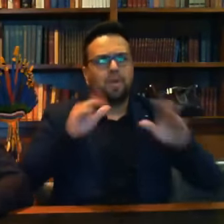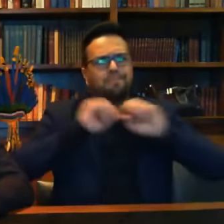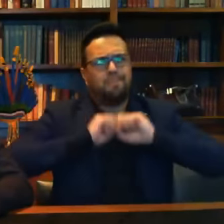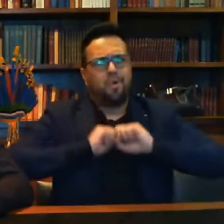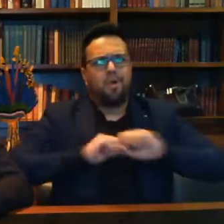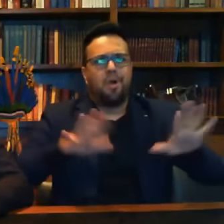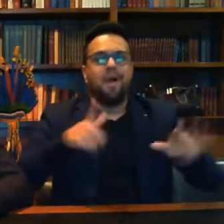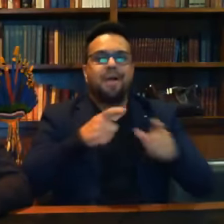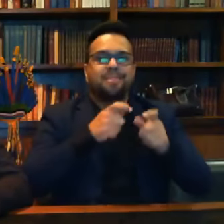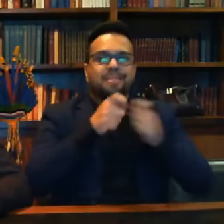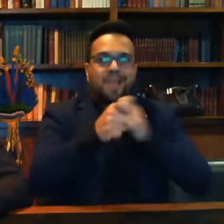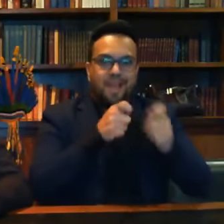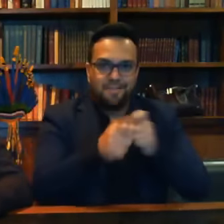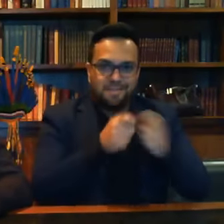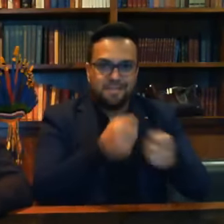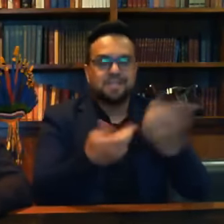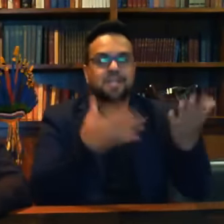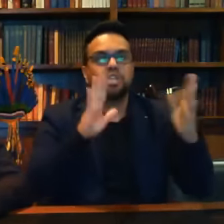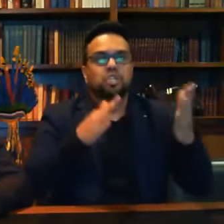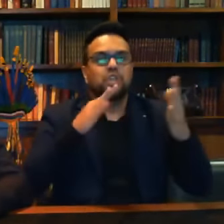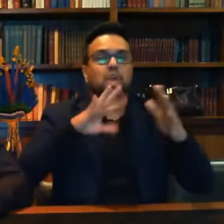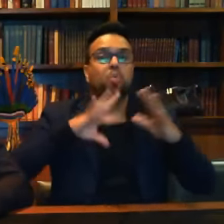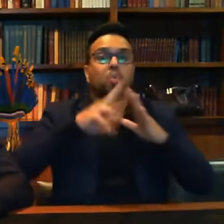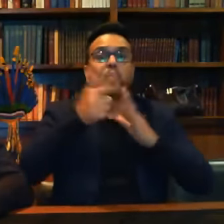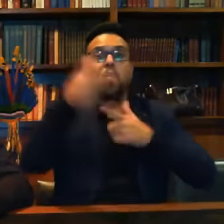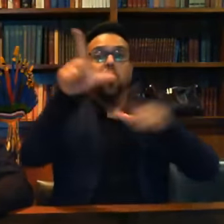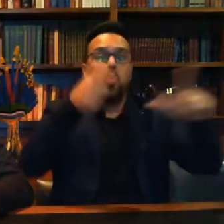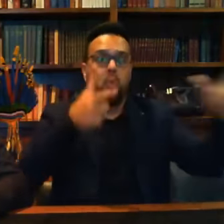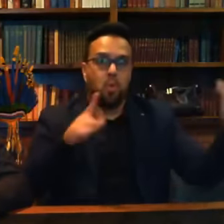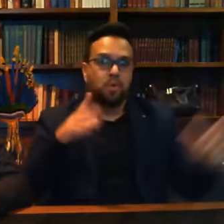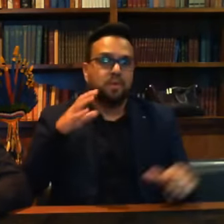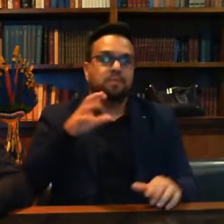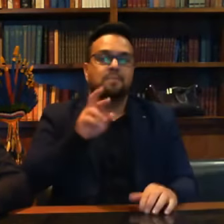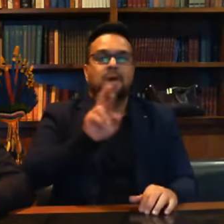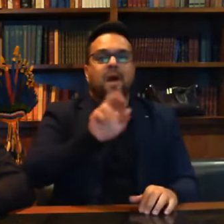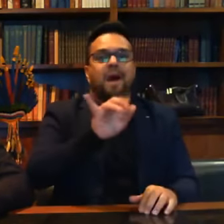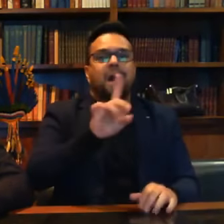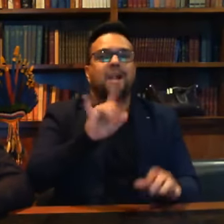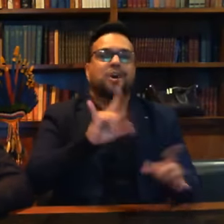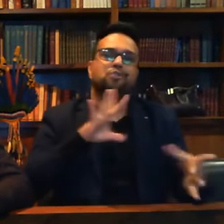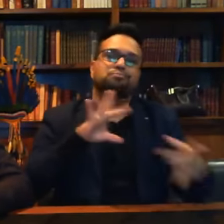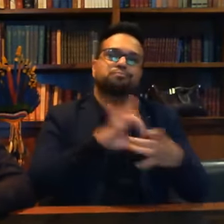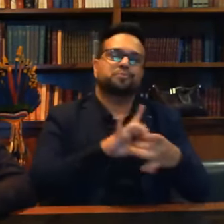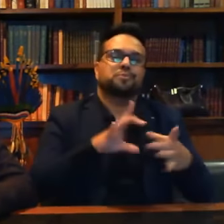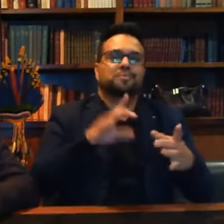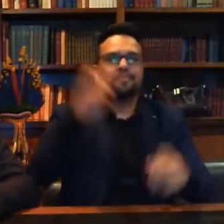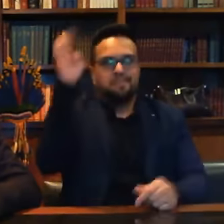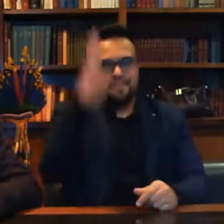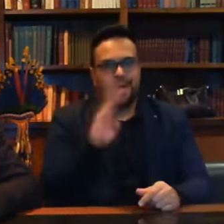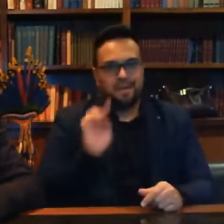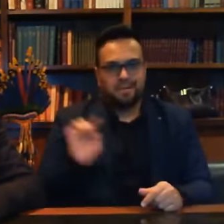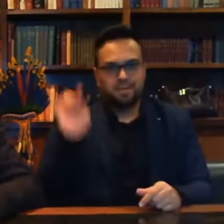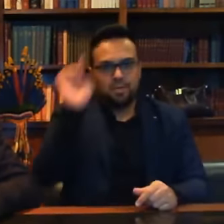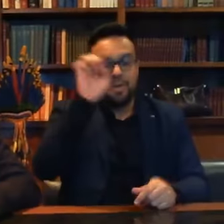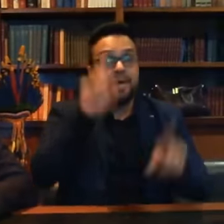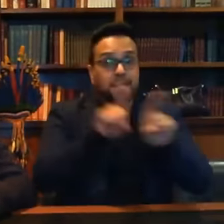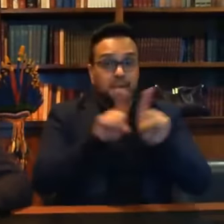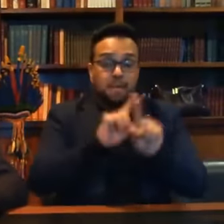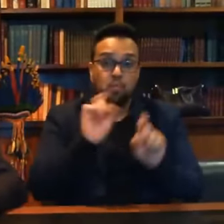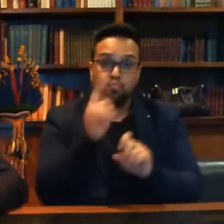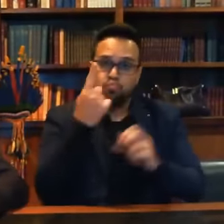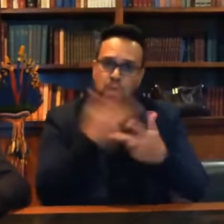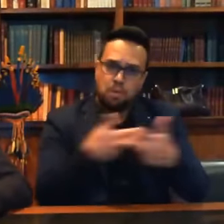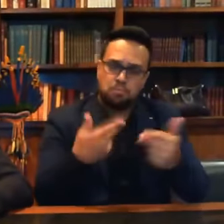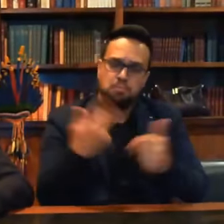entrevista foi transmitida por praticamente todas as outras afiliadas pelo Brasil. Uma coisa muito importante que